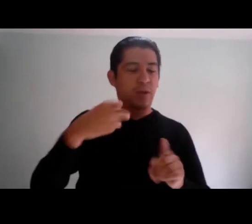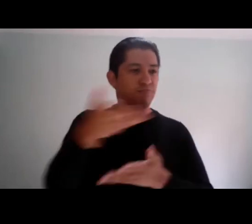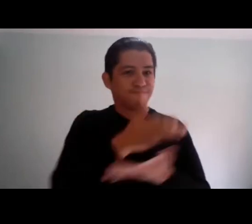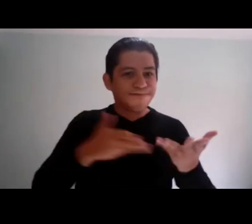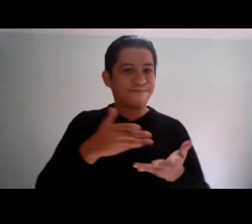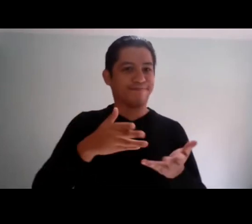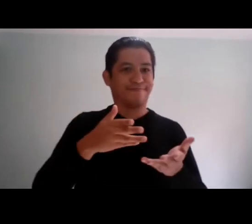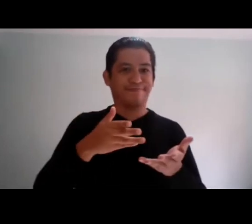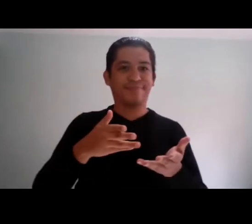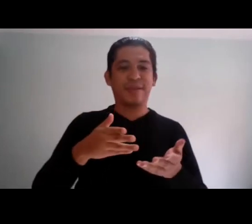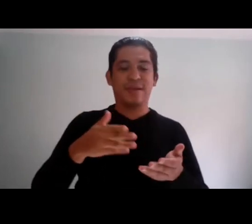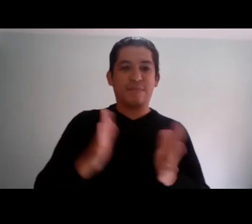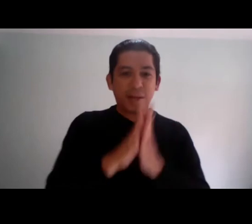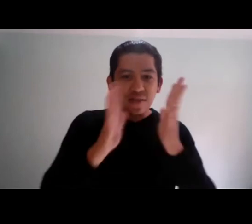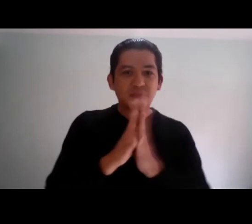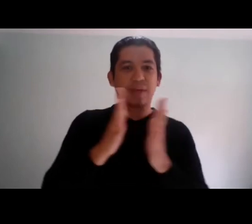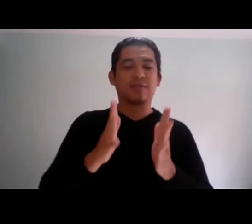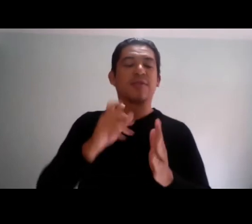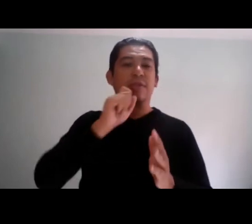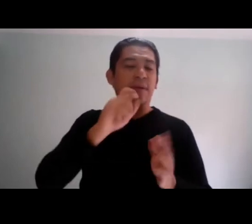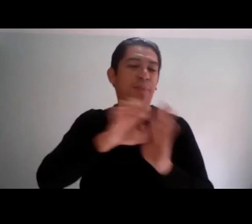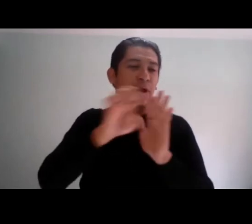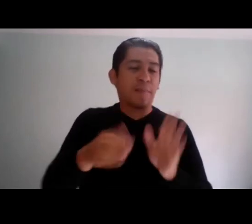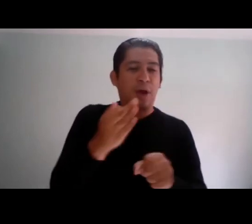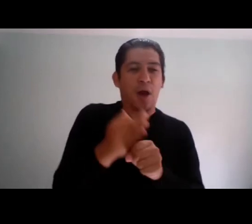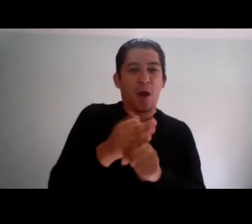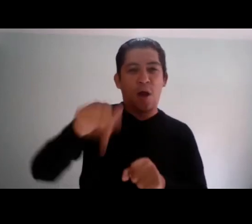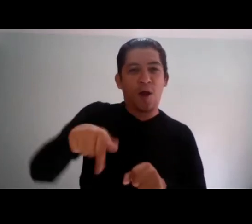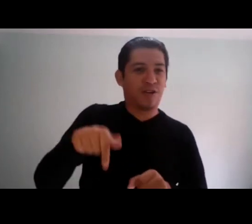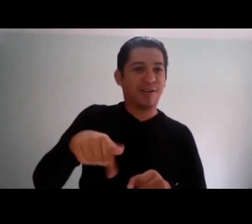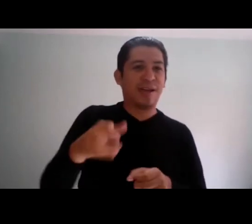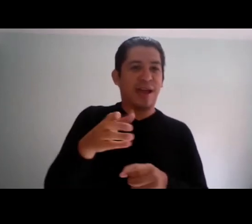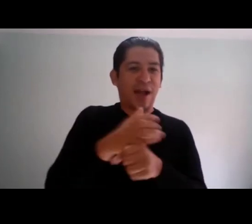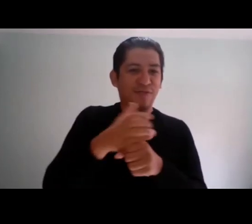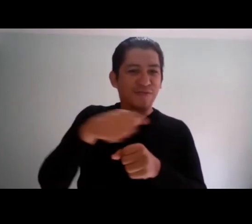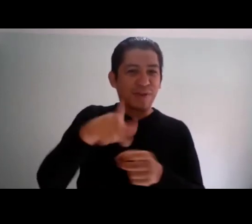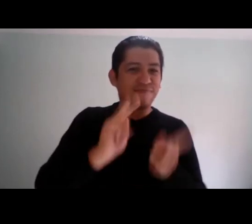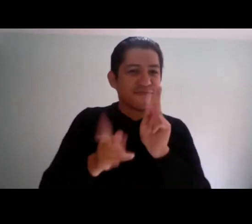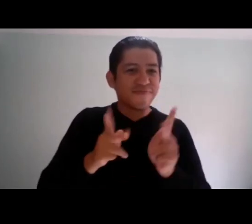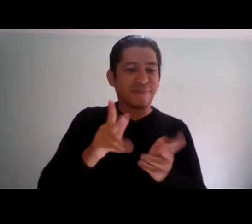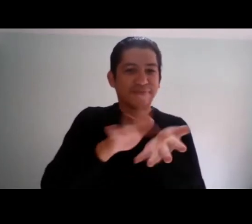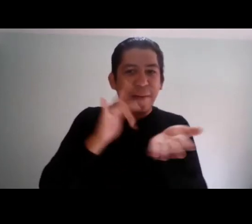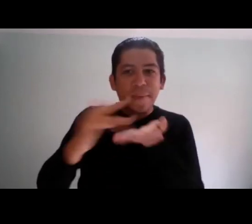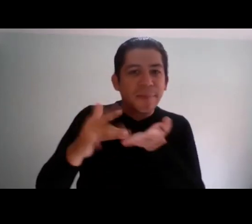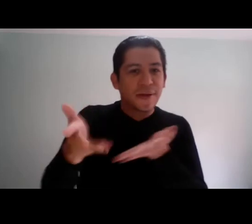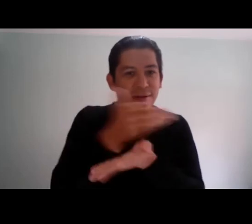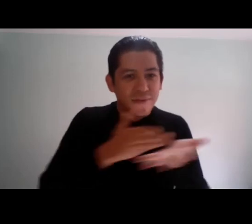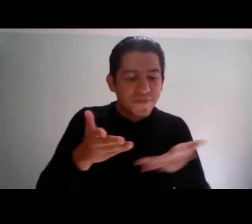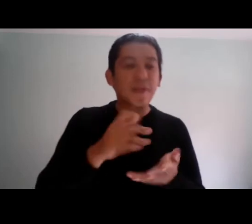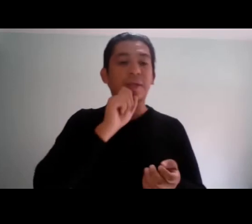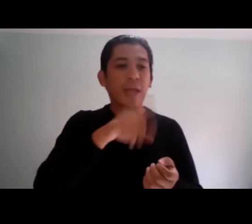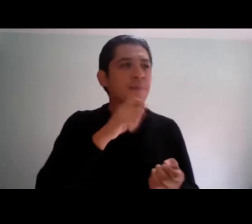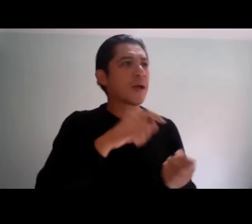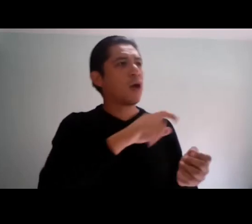ejemplo, formación académica entre nosotros, que logremos mayor participación en este ámbito